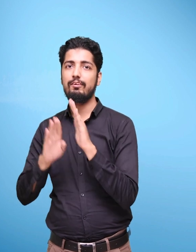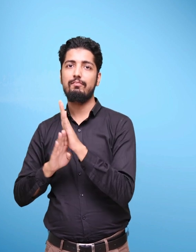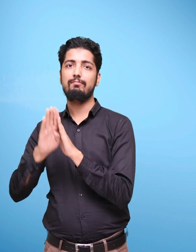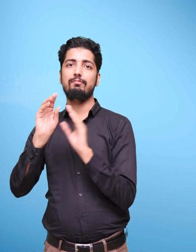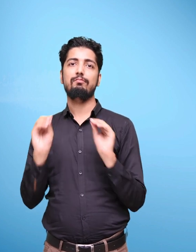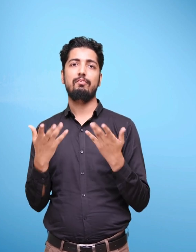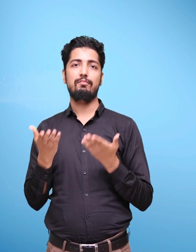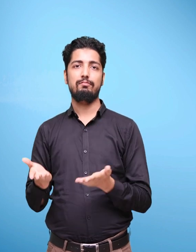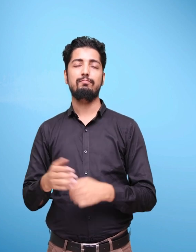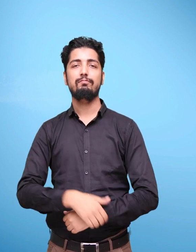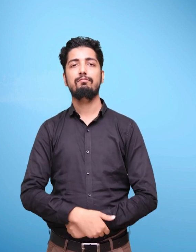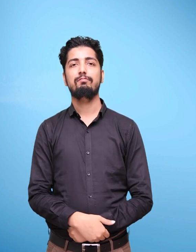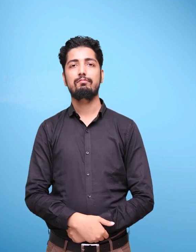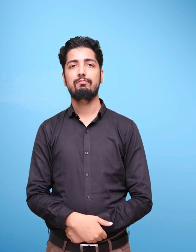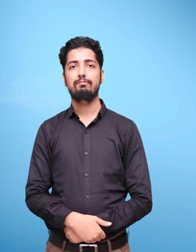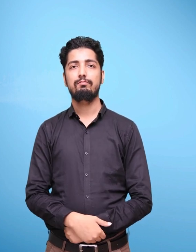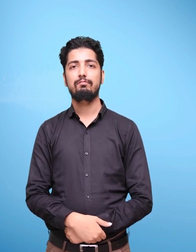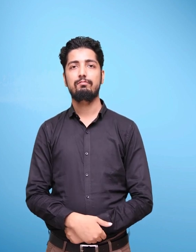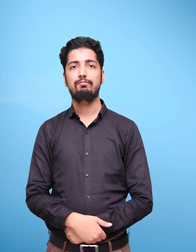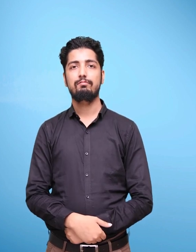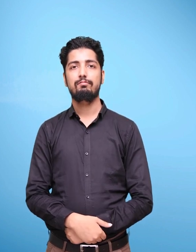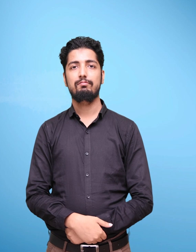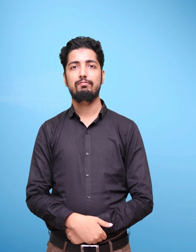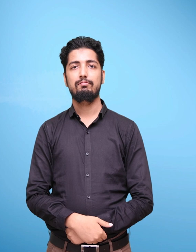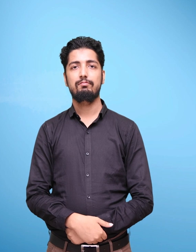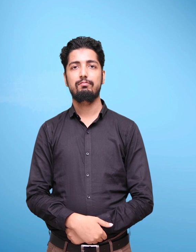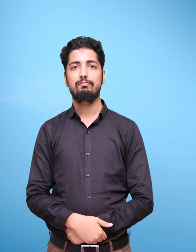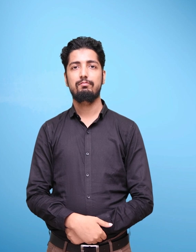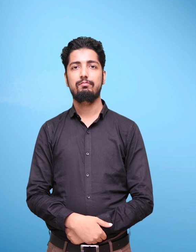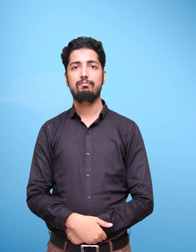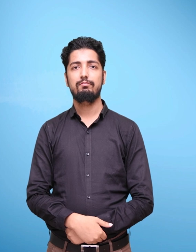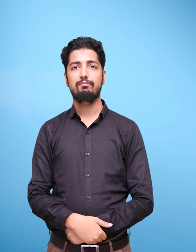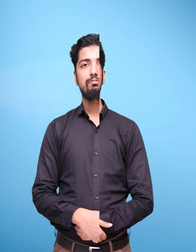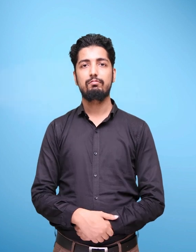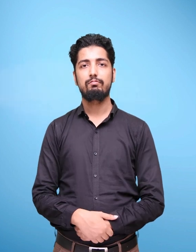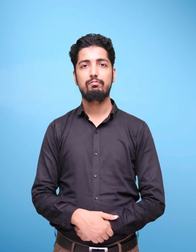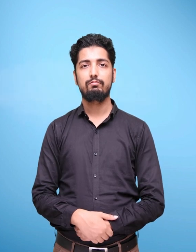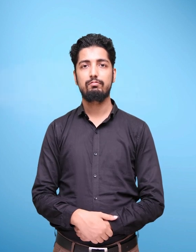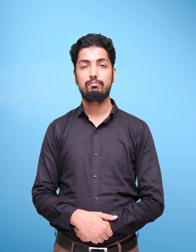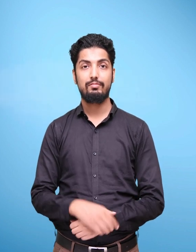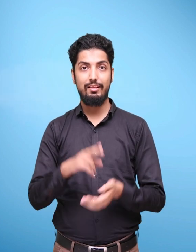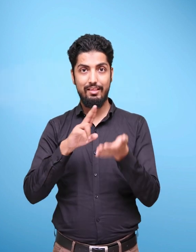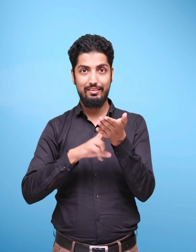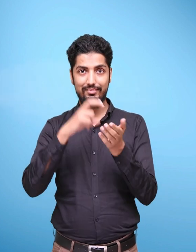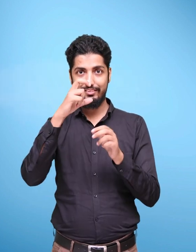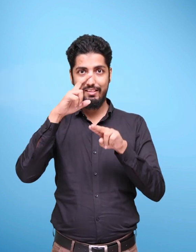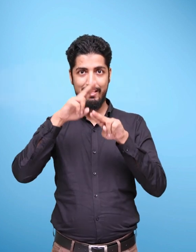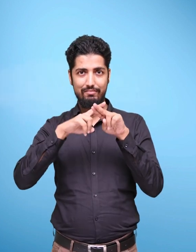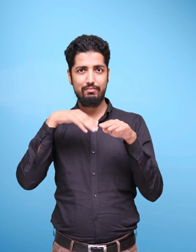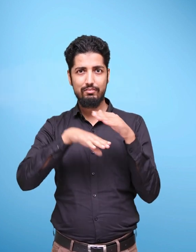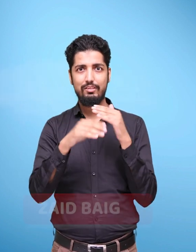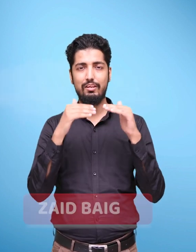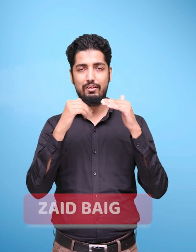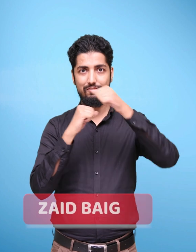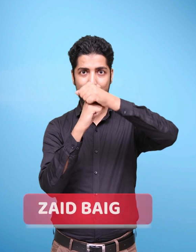knowledge, skills and attitudes that would be developed within the school's precinct. The NCF-FS